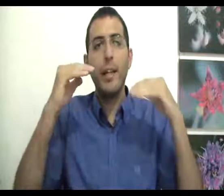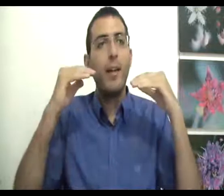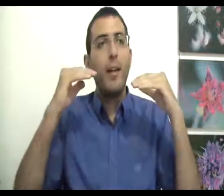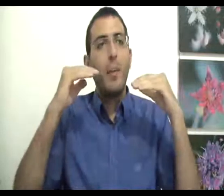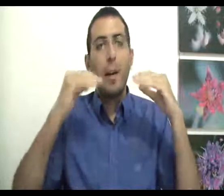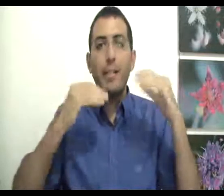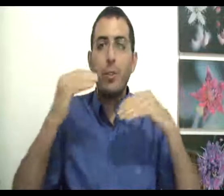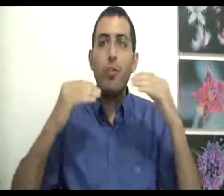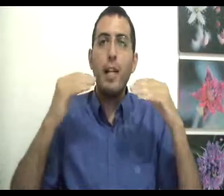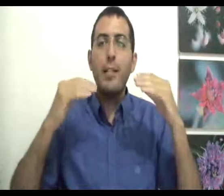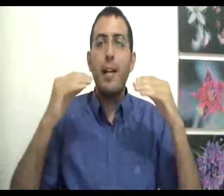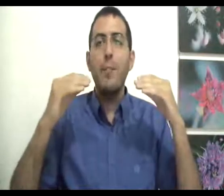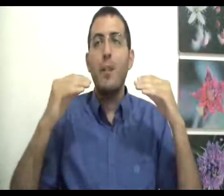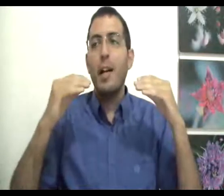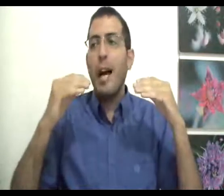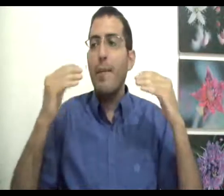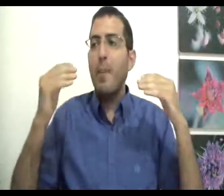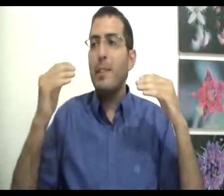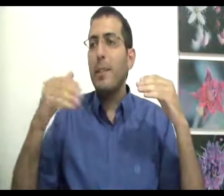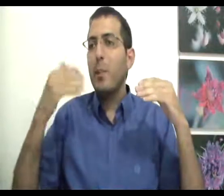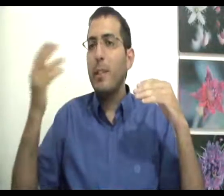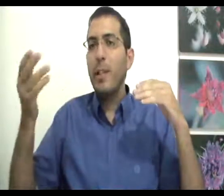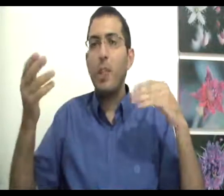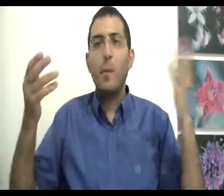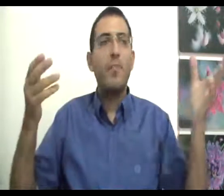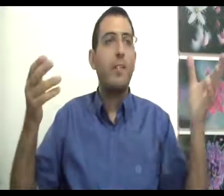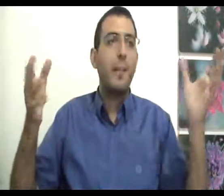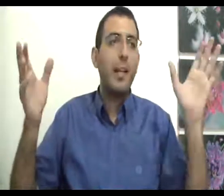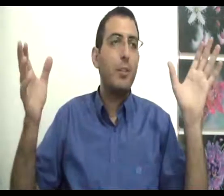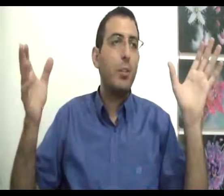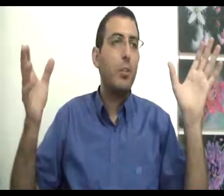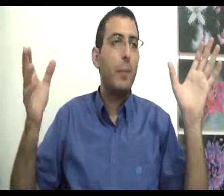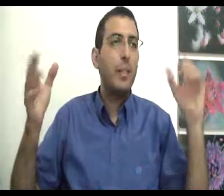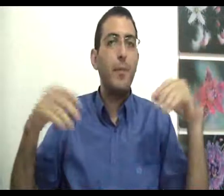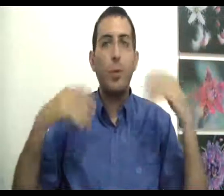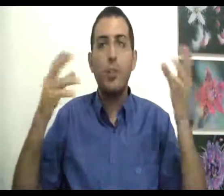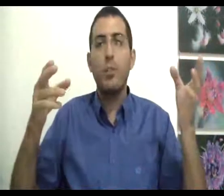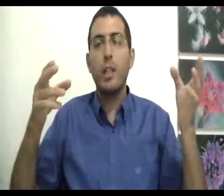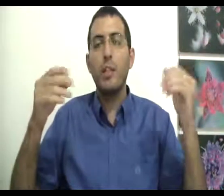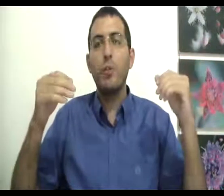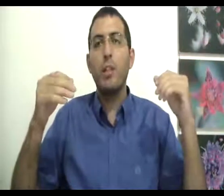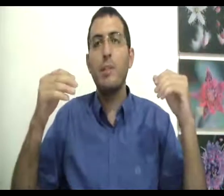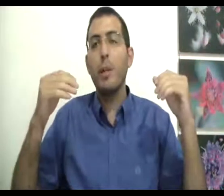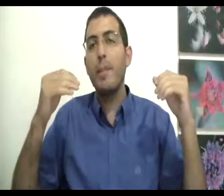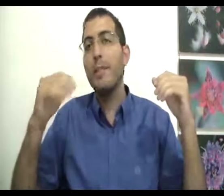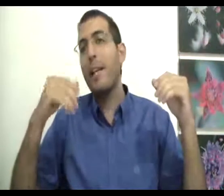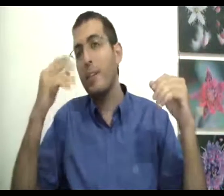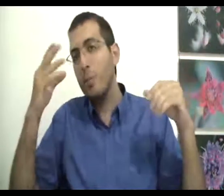הבנו שברצונות של האדם על מה בעצם אנחנו מתעקשים או מבטרים על רצונות, בן אדם יש לו רצון עכשיו הוא שואל את עצמו, אם אני צריך להקדיש